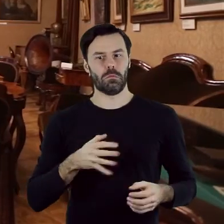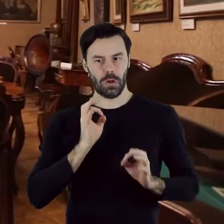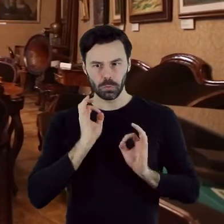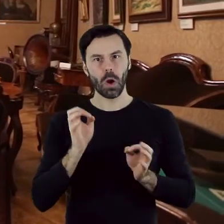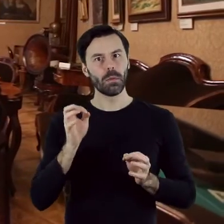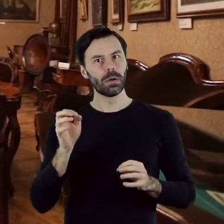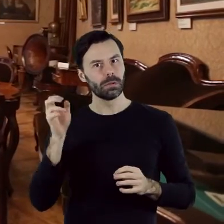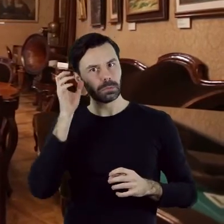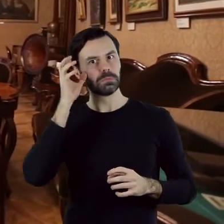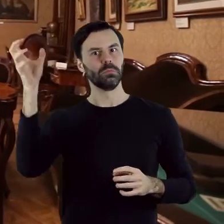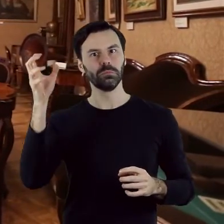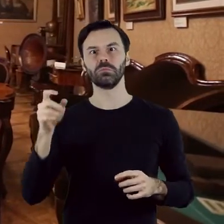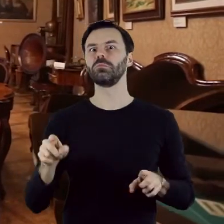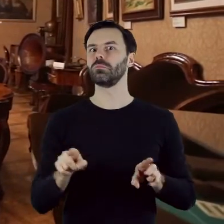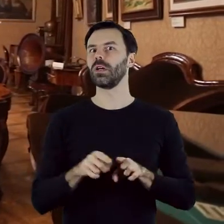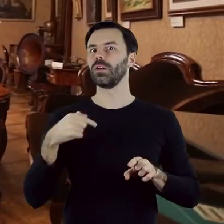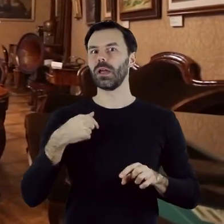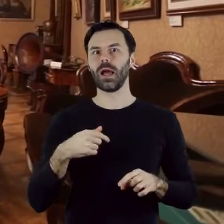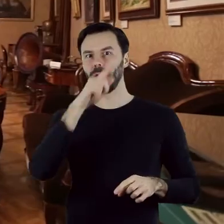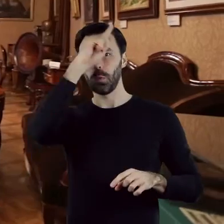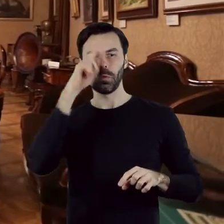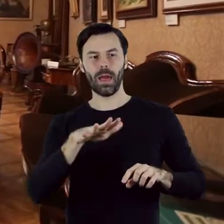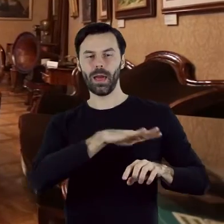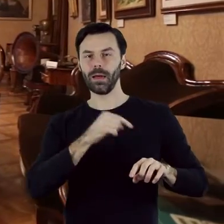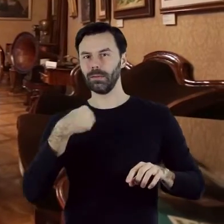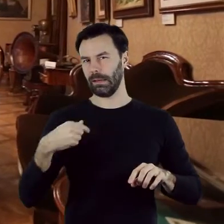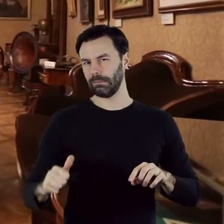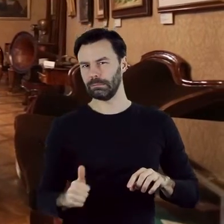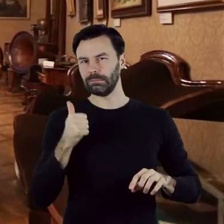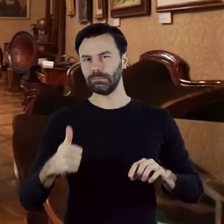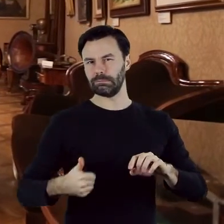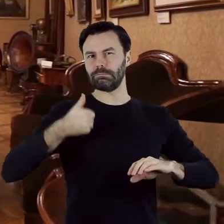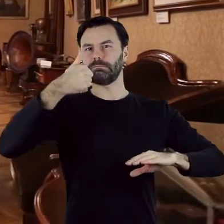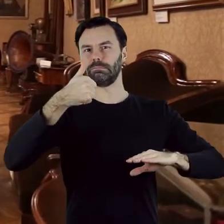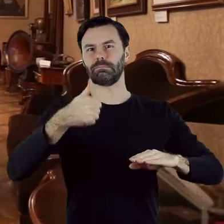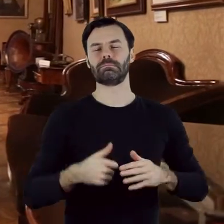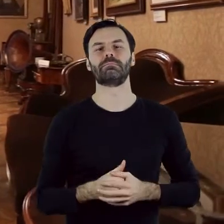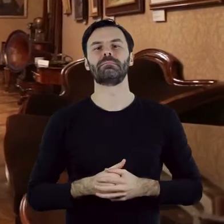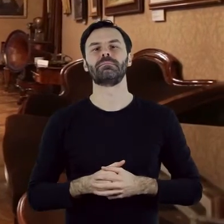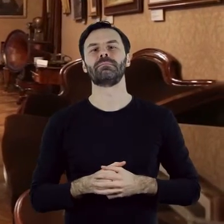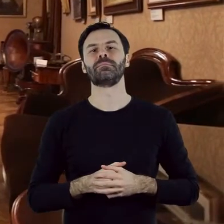i o byciu kulturalnym, jak i podkreślać pozycję społeczną i towarzyską ich właścicieli.